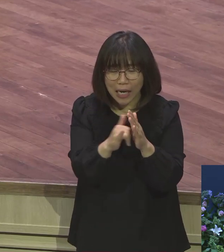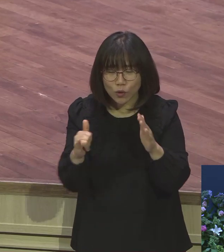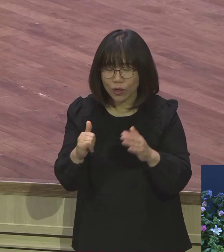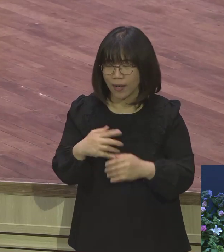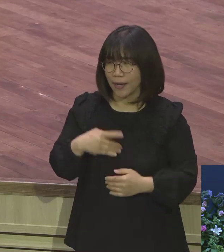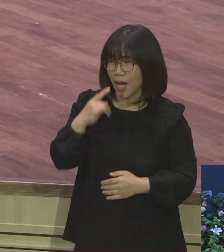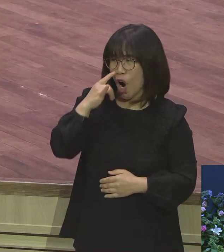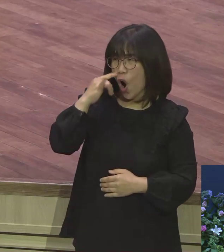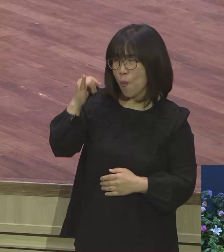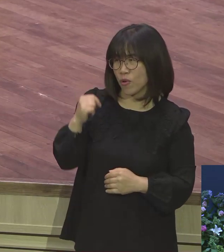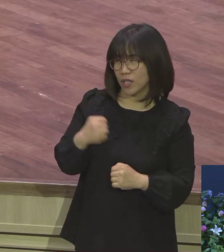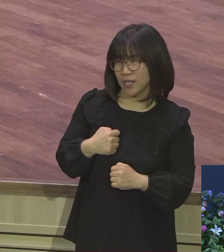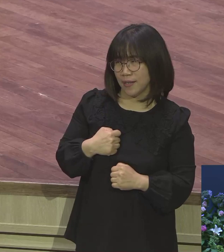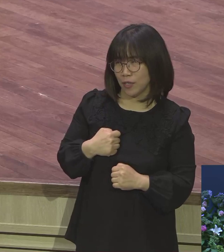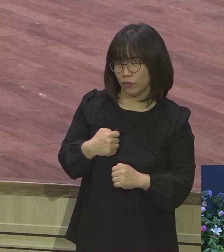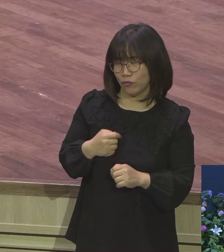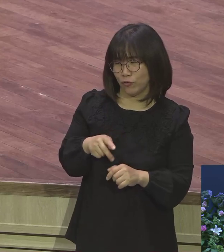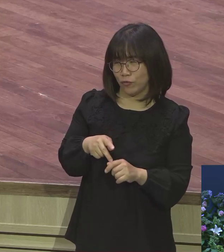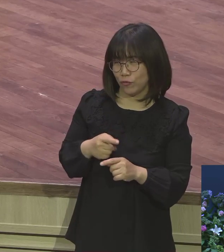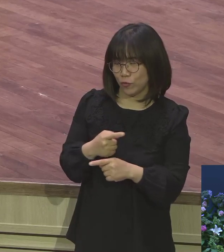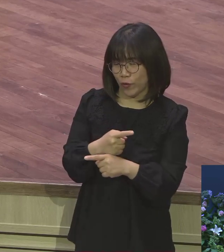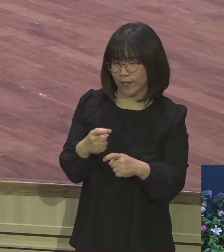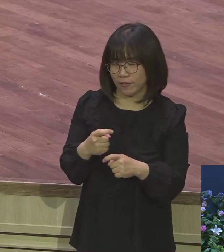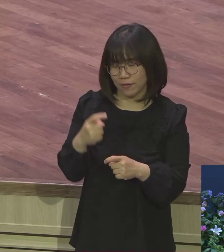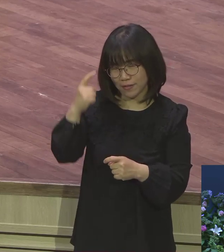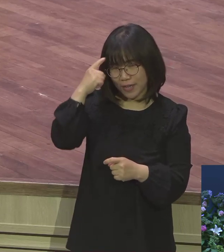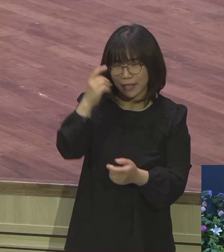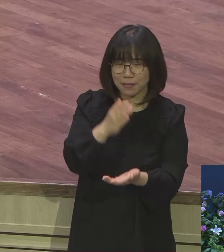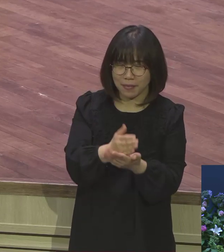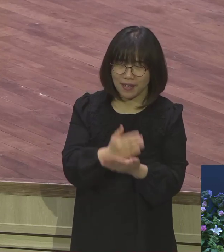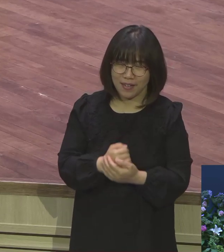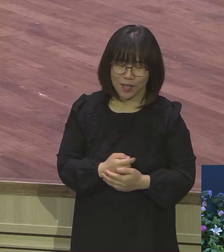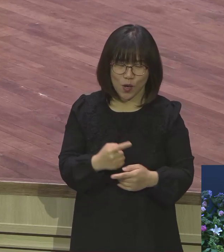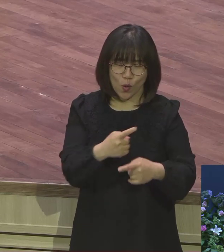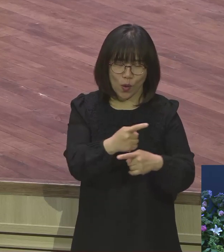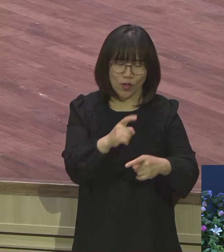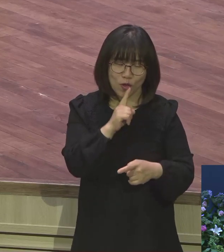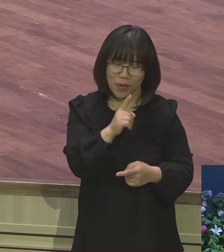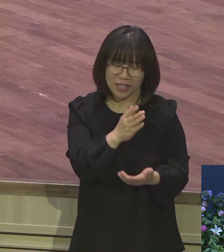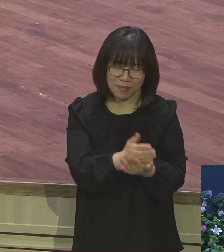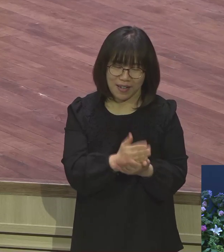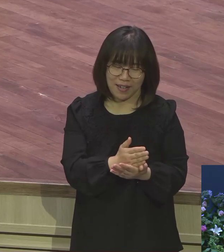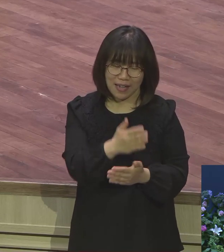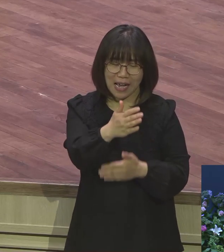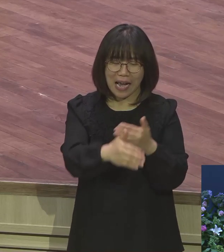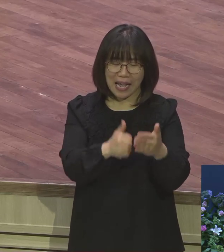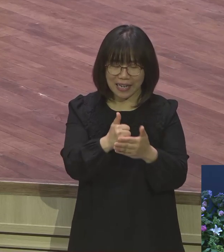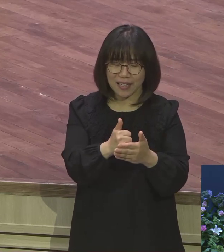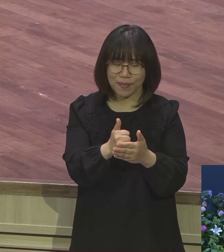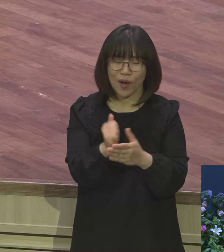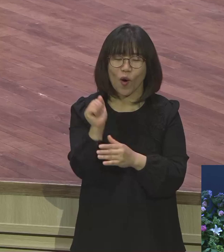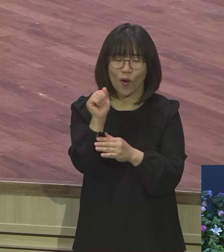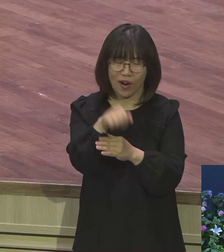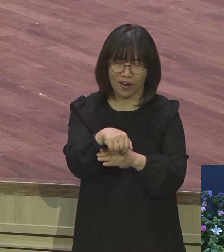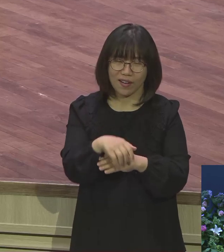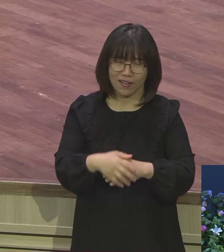왼수 있죠 왼수 그러지 마세요 왼수 아니요 하나님 다 꼽아놔는 거예요 깨어있으라고